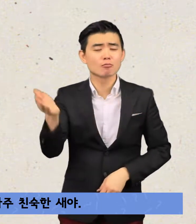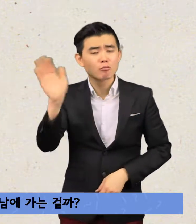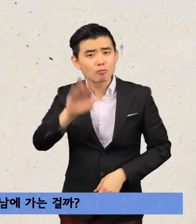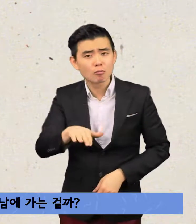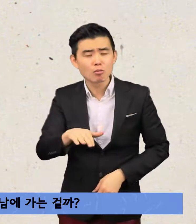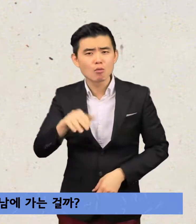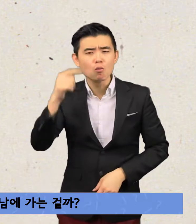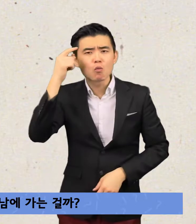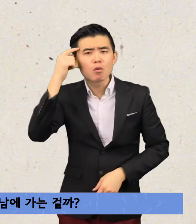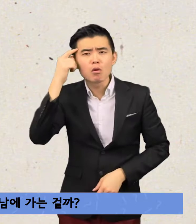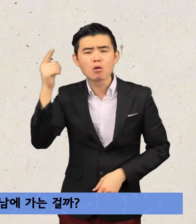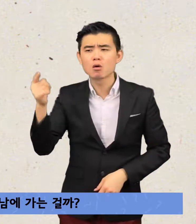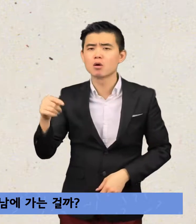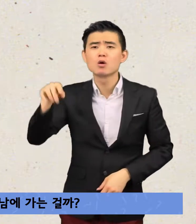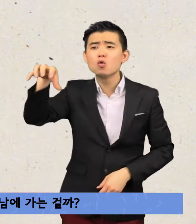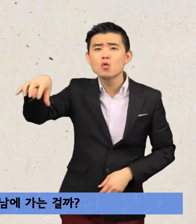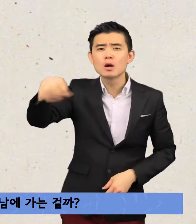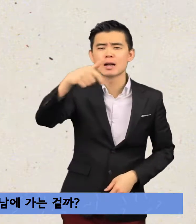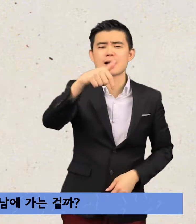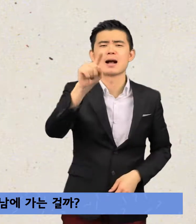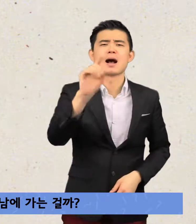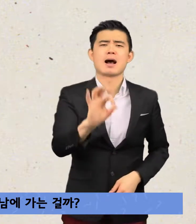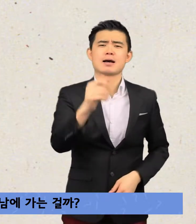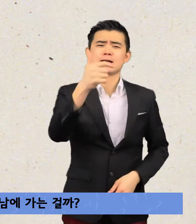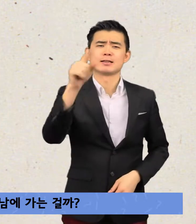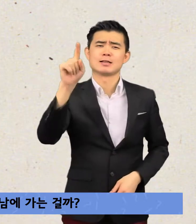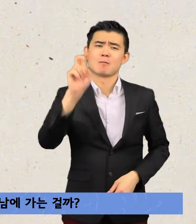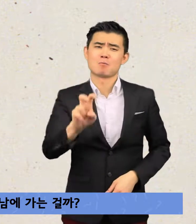그런데 왜 제비는 강남에 가는 걸까?